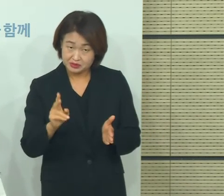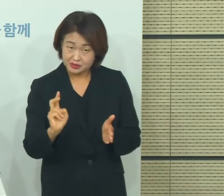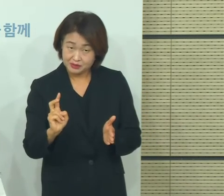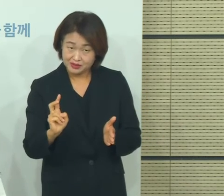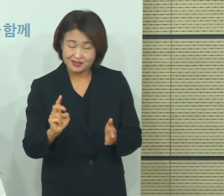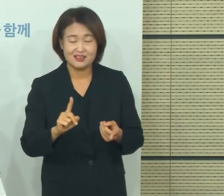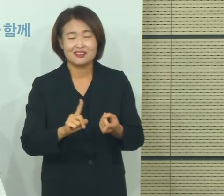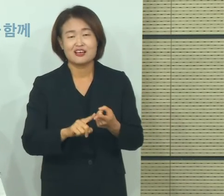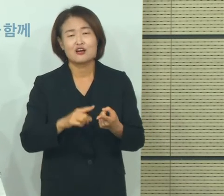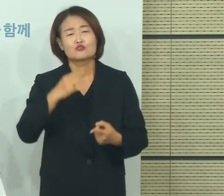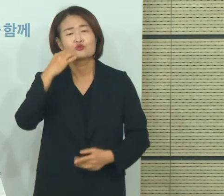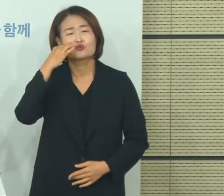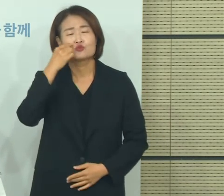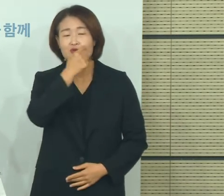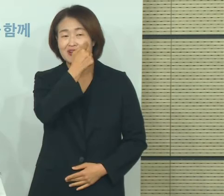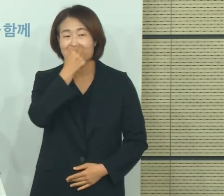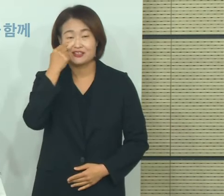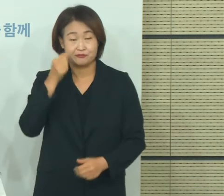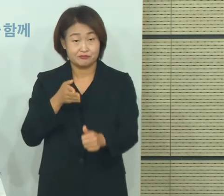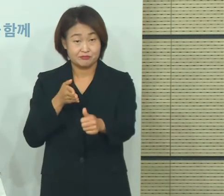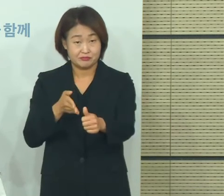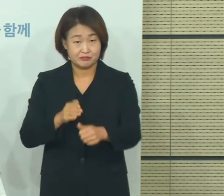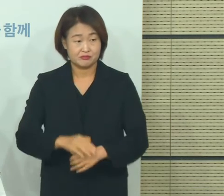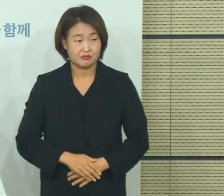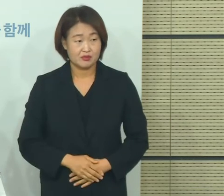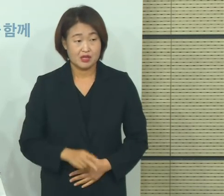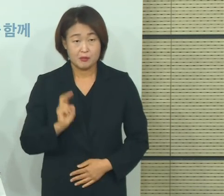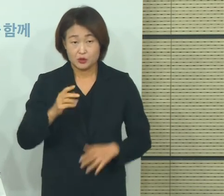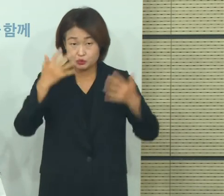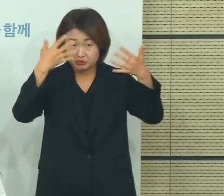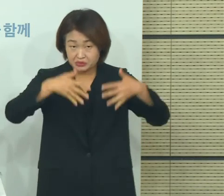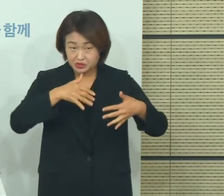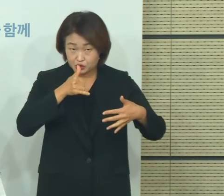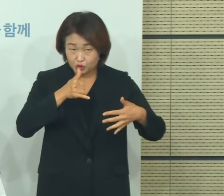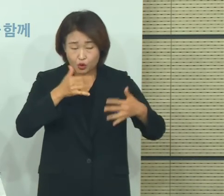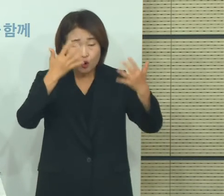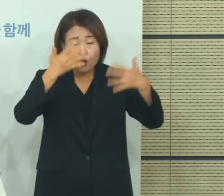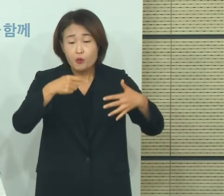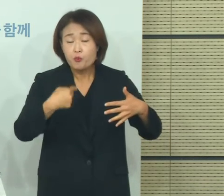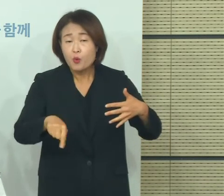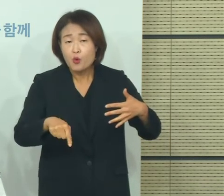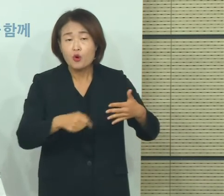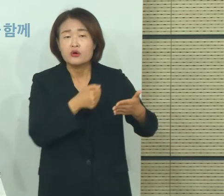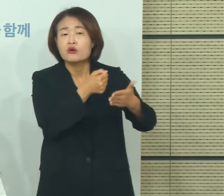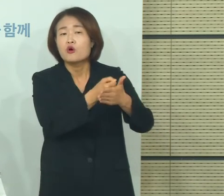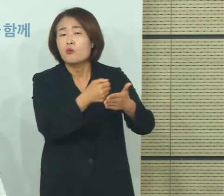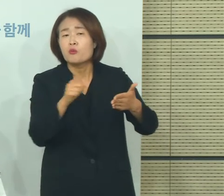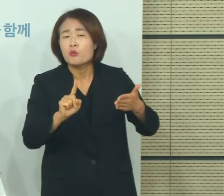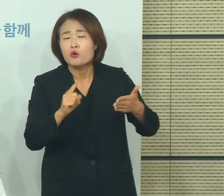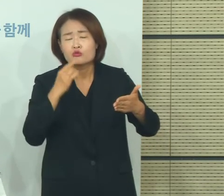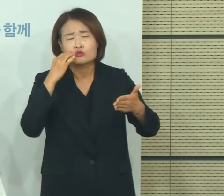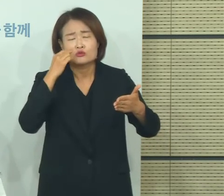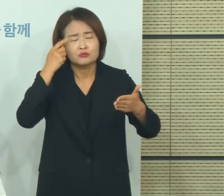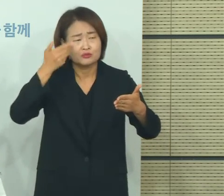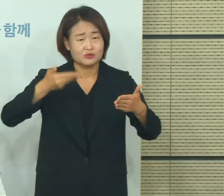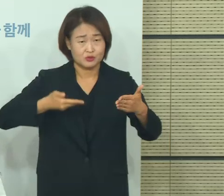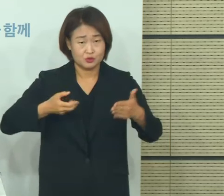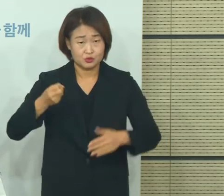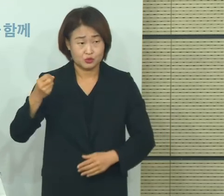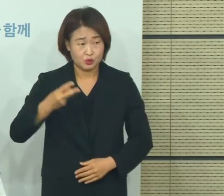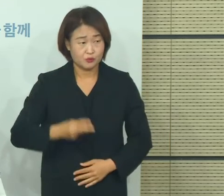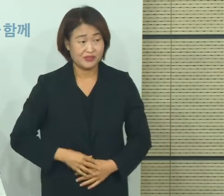부탁드린다는 질의입니다. 만약에 조건이 결정됐다면 어떻게 결정이 됐는지도 궁금하다고 질의 주셨고